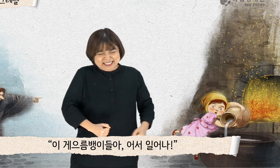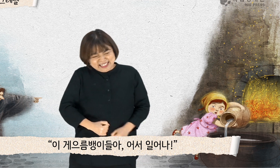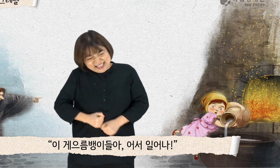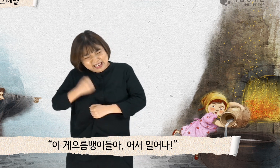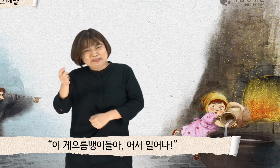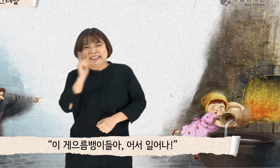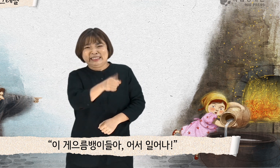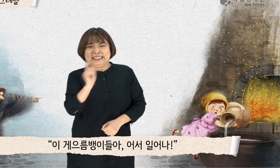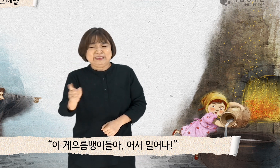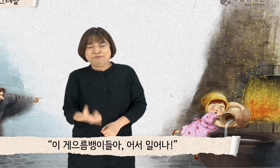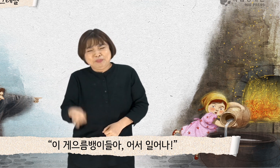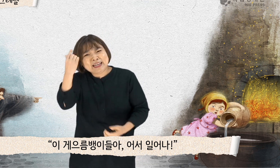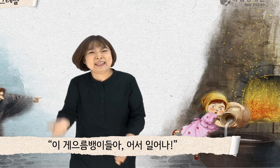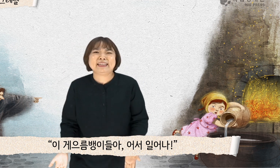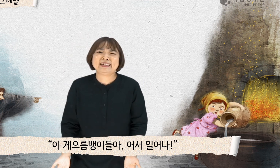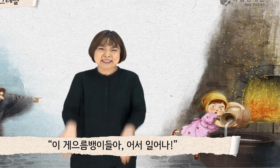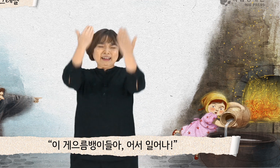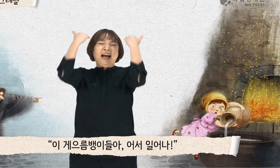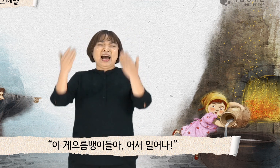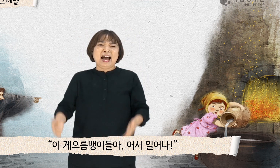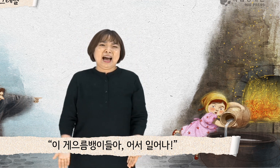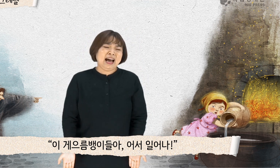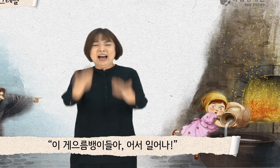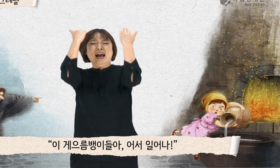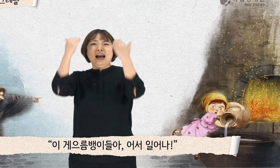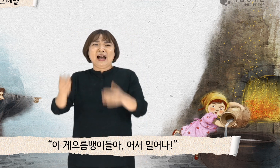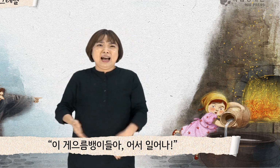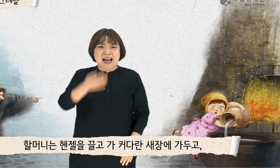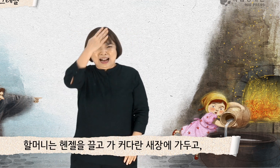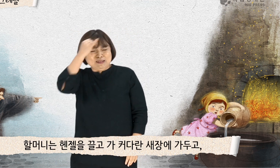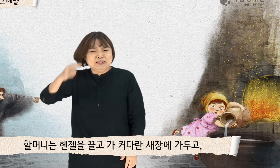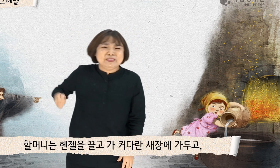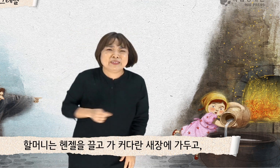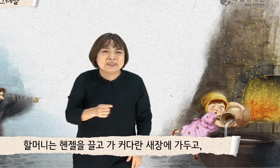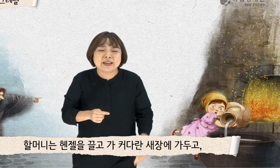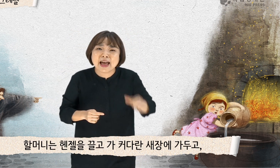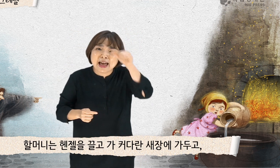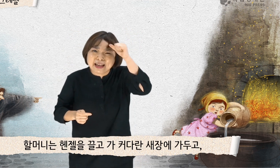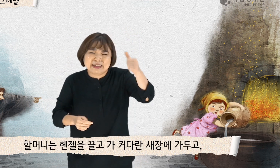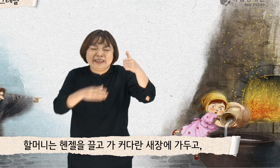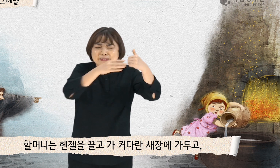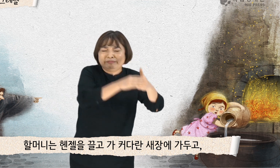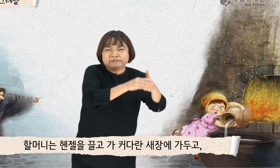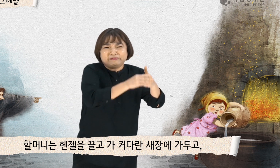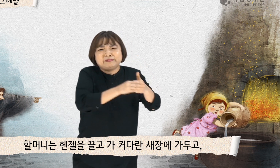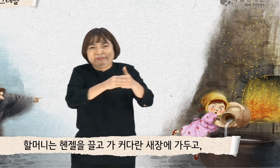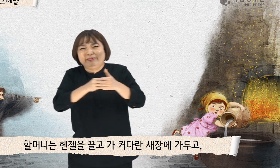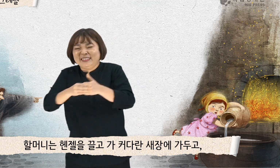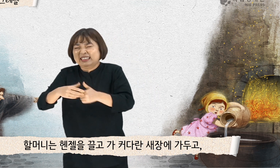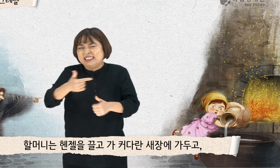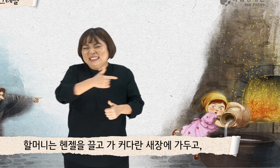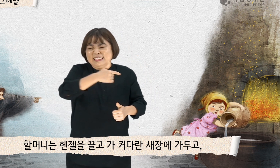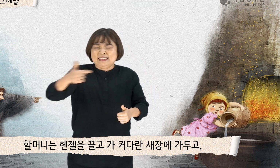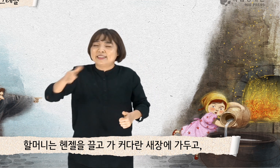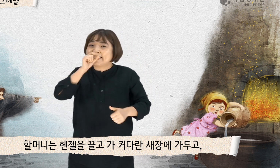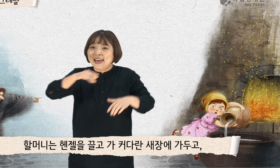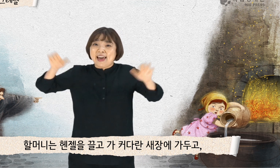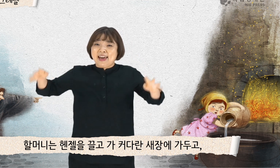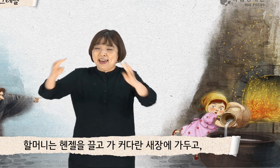게으름뱅이들아, 어서 일어나. 할머니는 핸젤을 끌고 가 커다란 세 장에 가두고